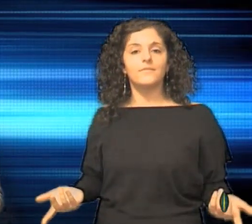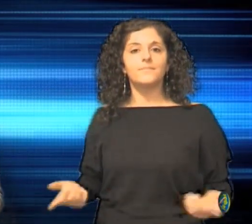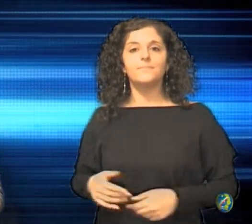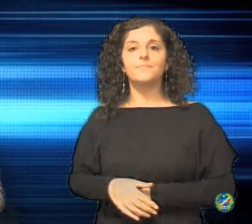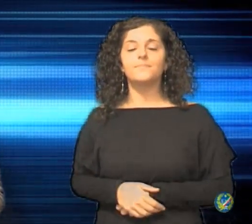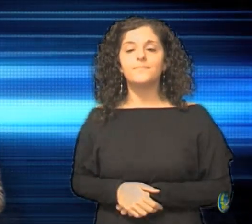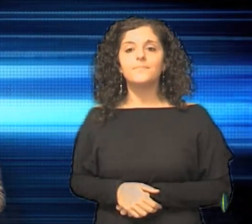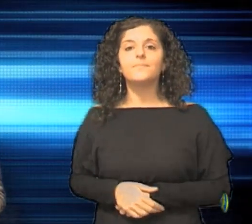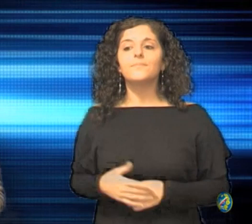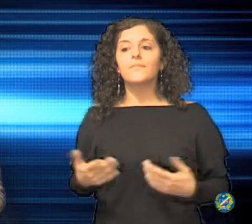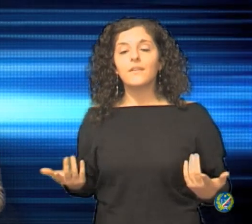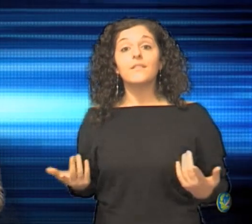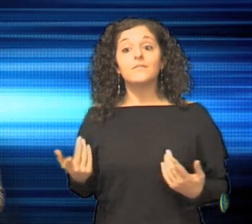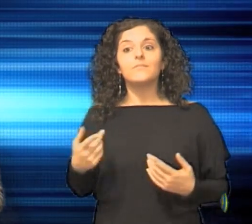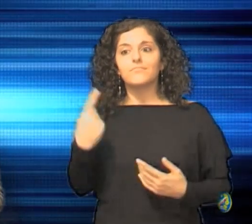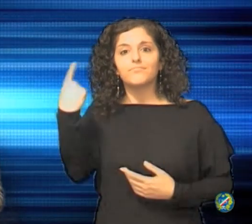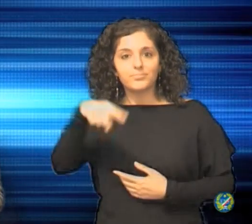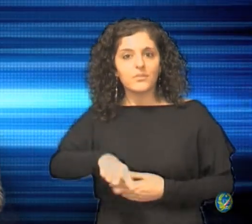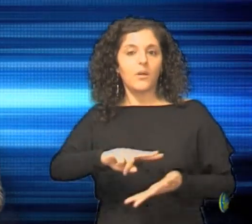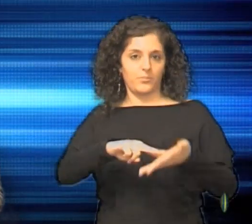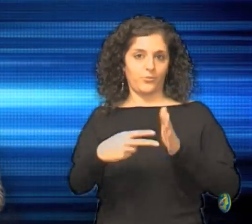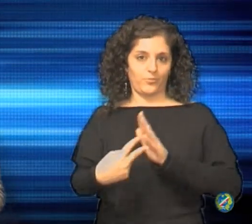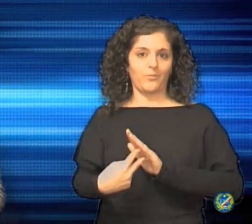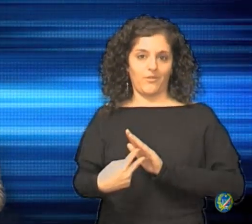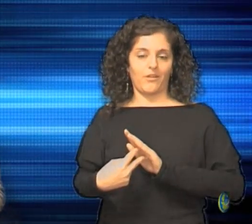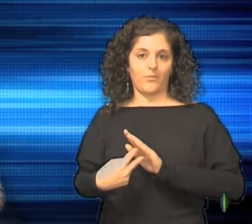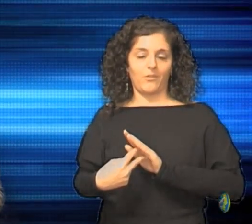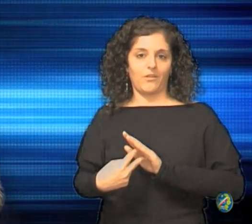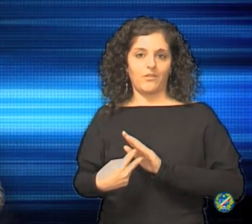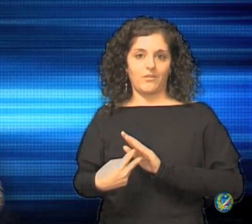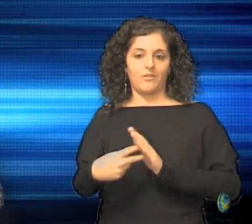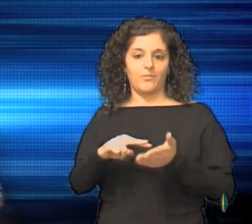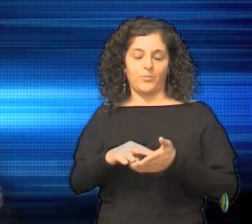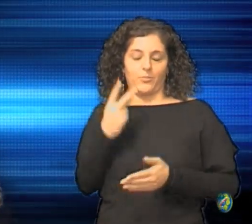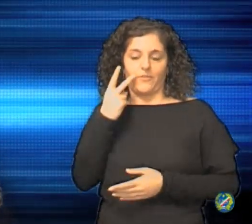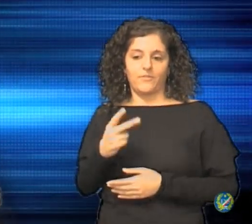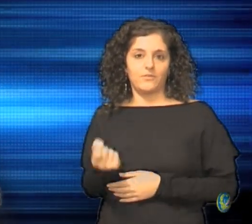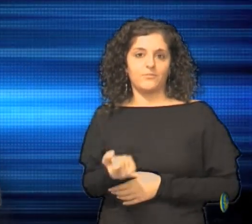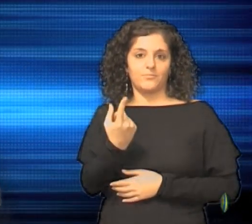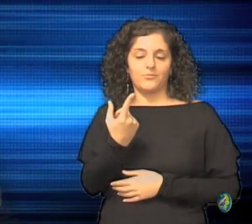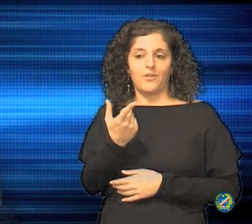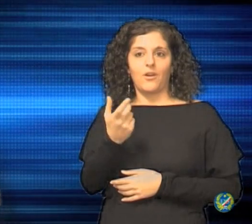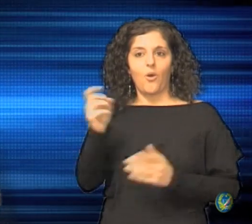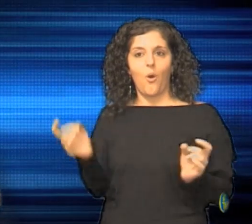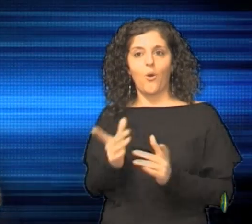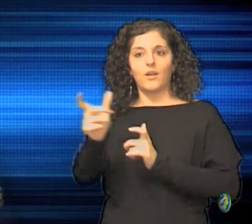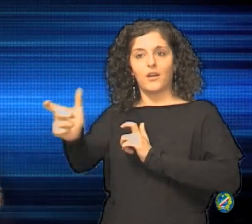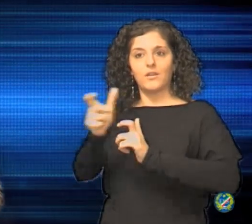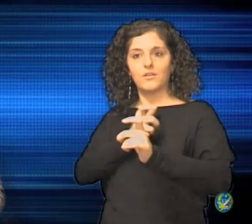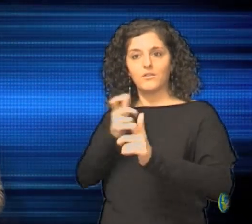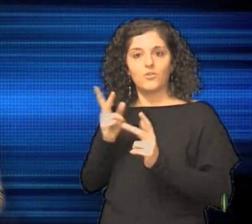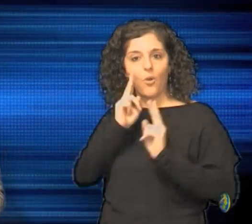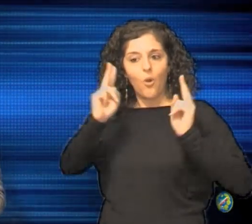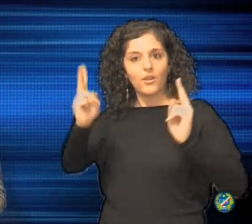Ed è questa una delle problematiche, appunto, che è emersa in occasione dell'incontro